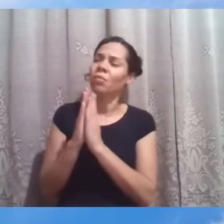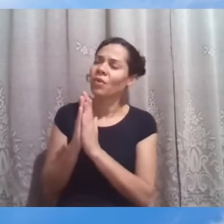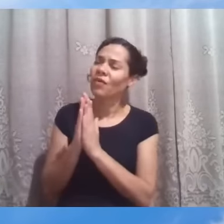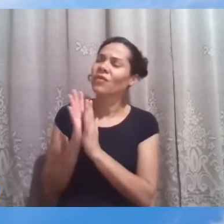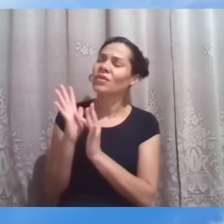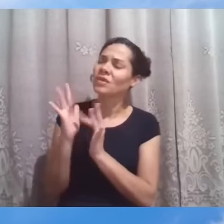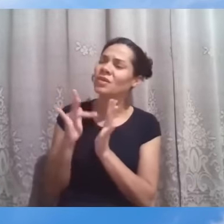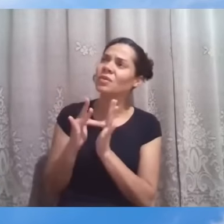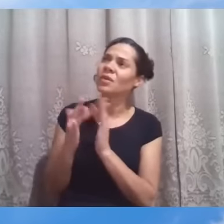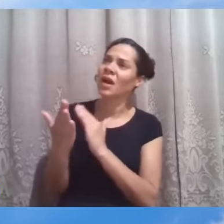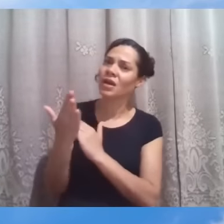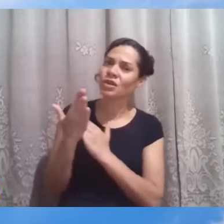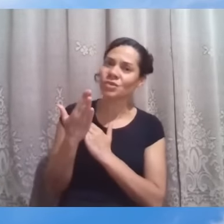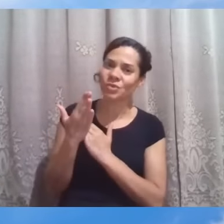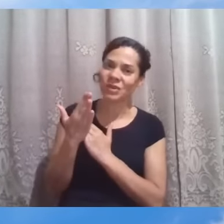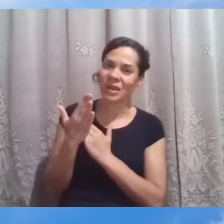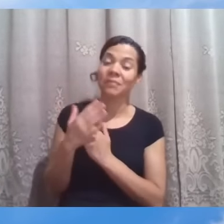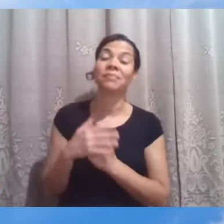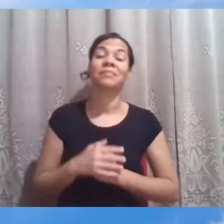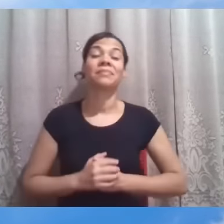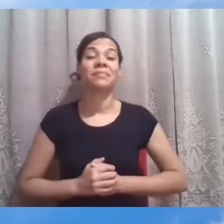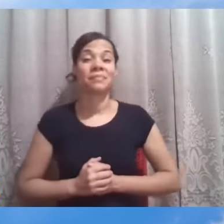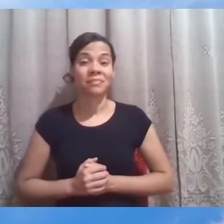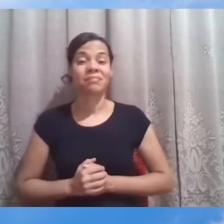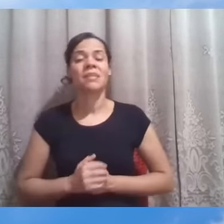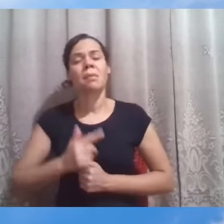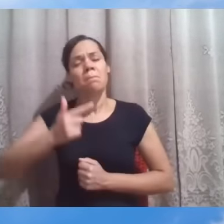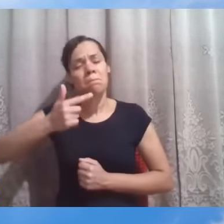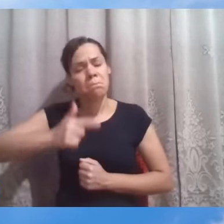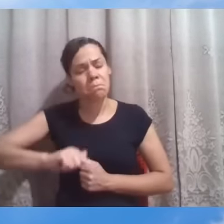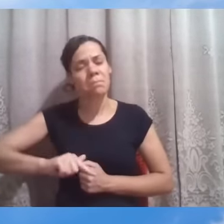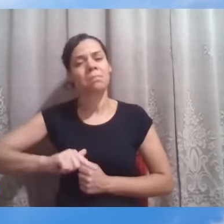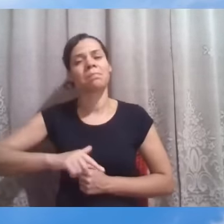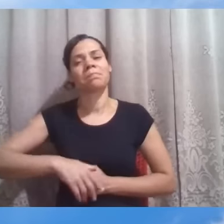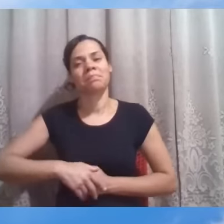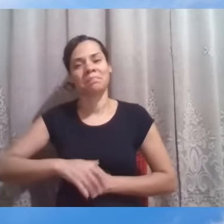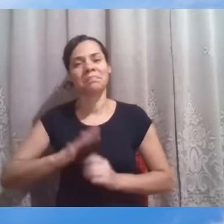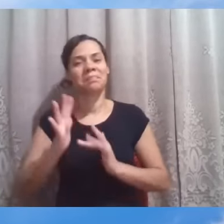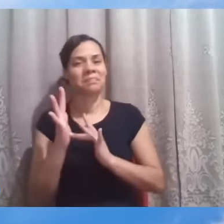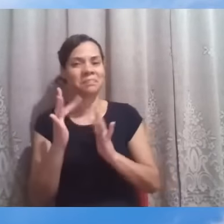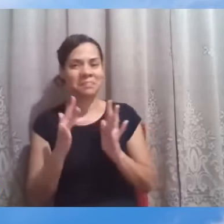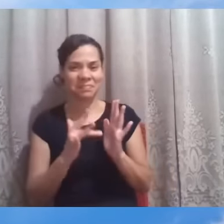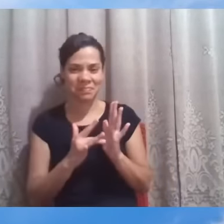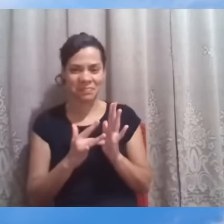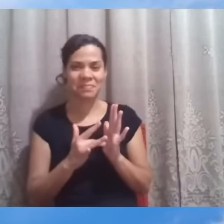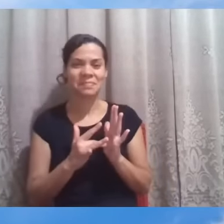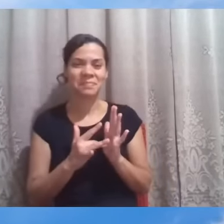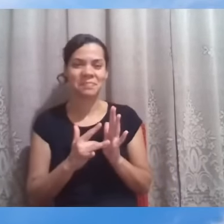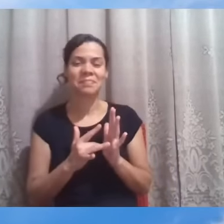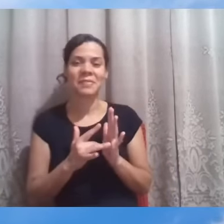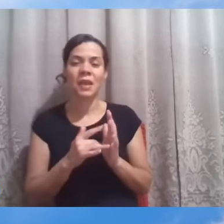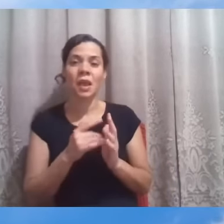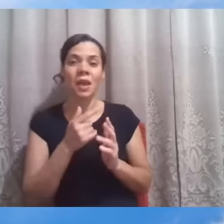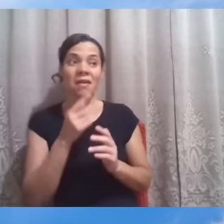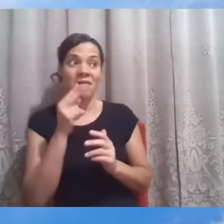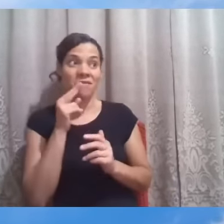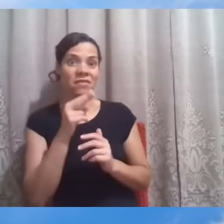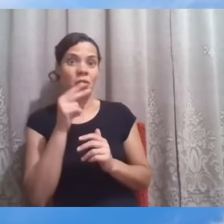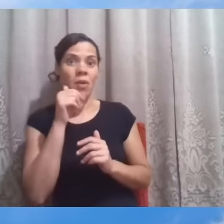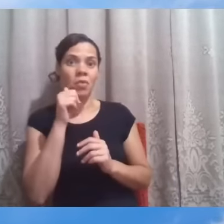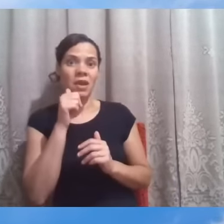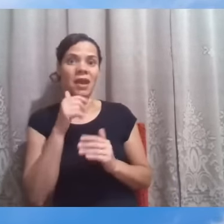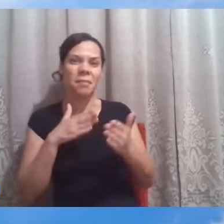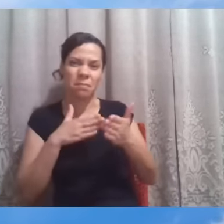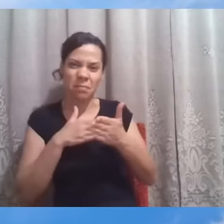E, mais uma vez, Jesus, ele não contenta-se em ela ter ultrapassado o primeiro obstáculo.